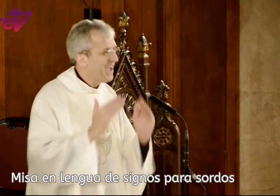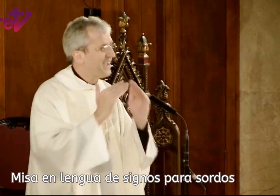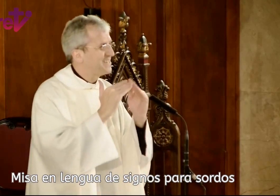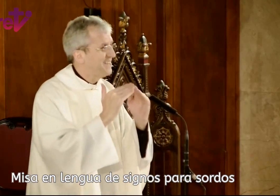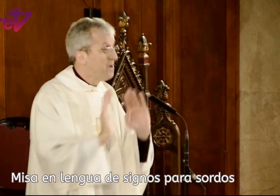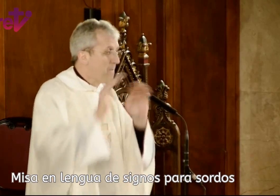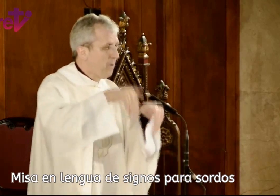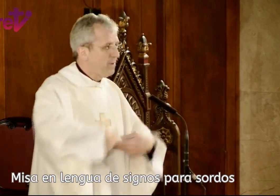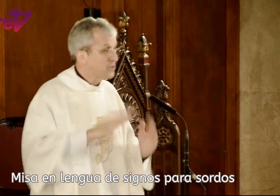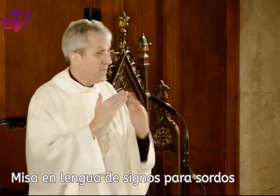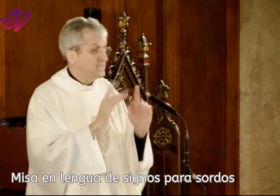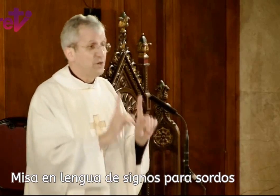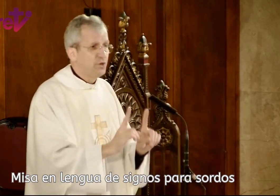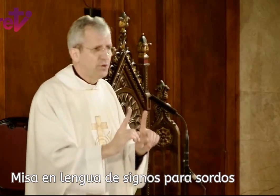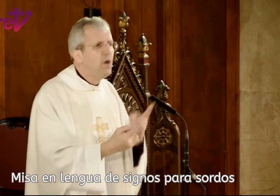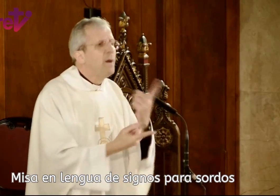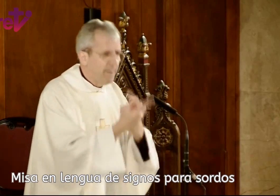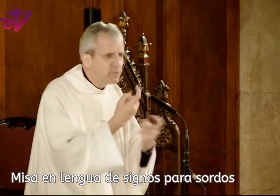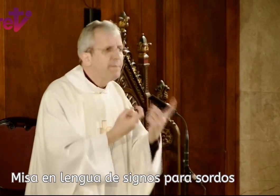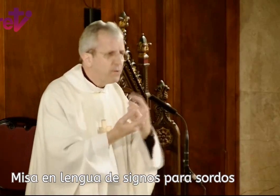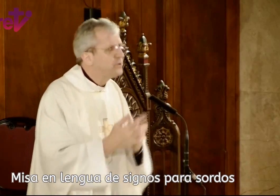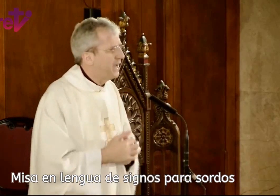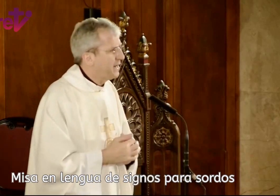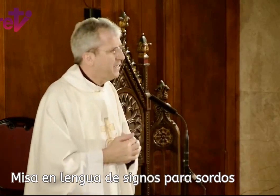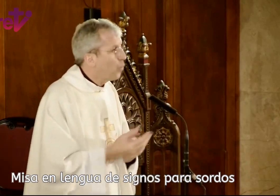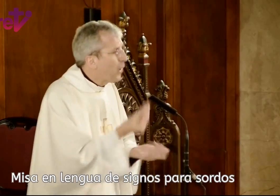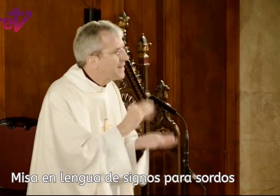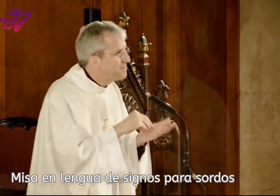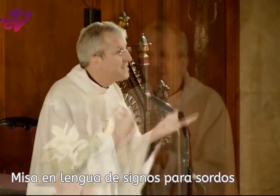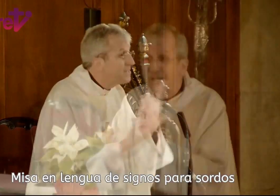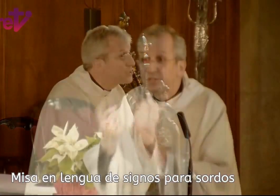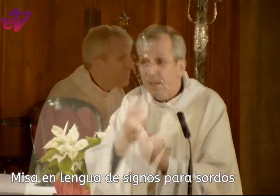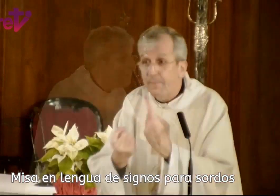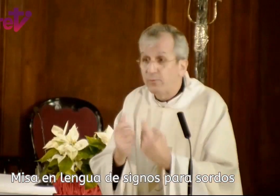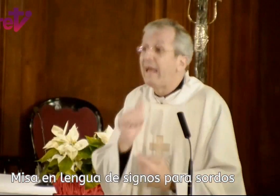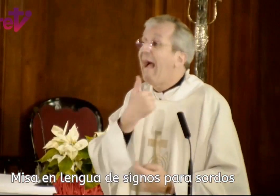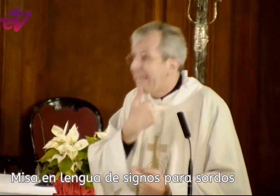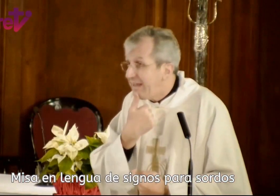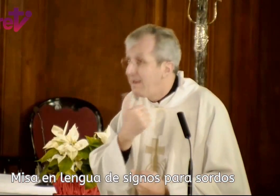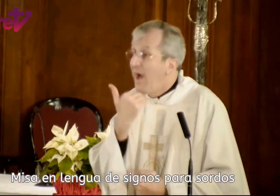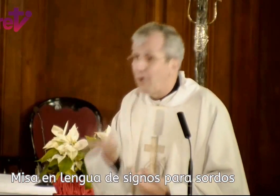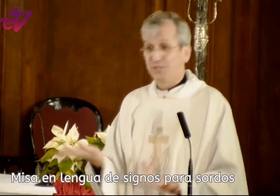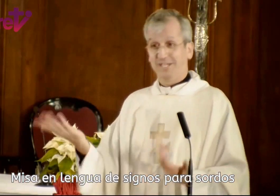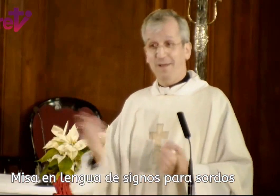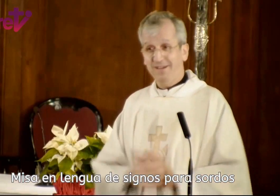A casa, volvemos a casa. No, no, no, vamos a preguntar, ¿cuántas veces tenemos que saber preguntar? ¿A quién? A los que saben,